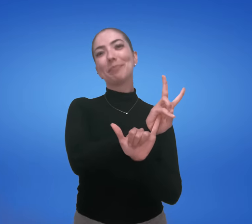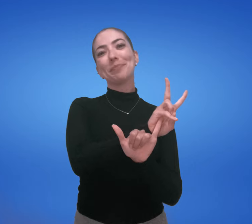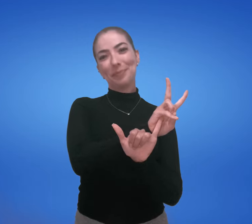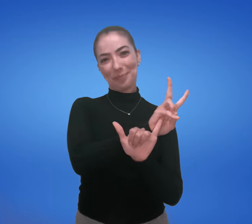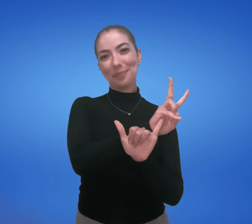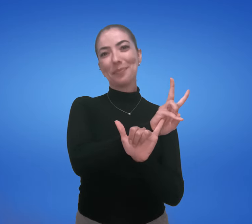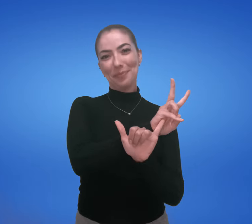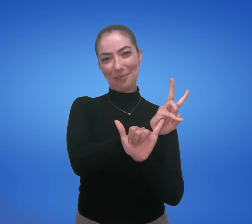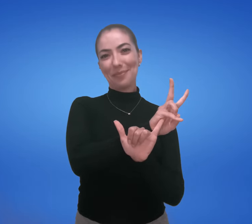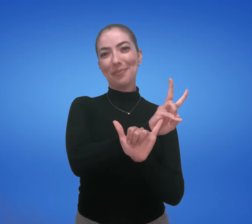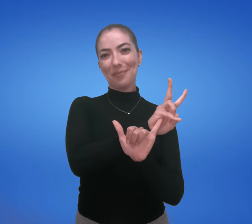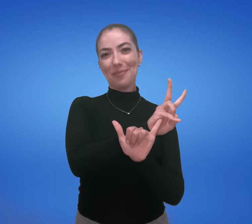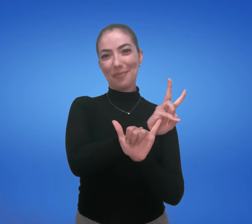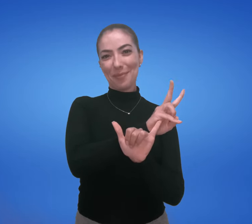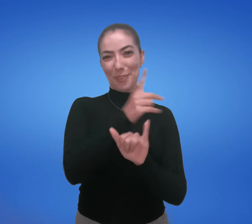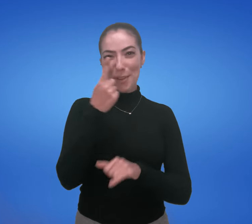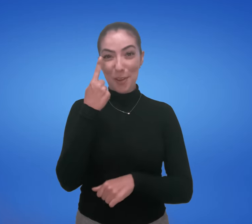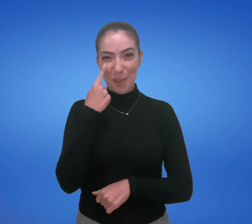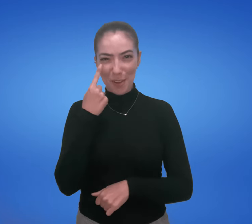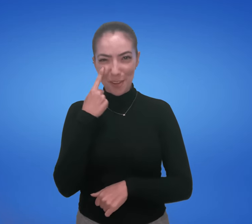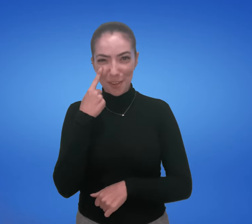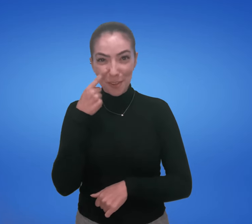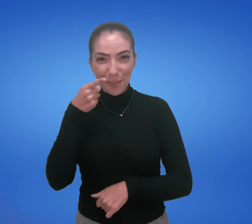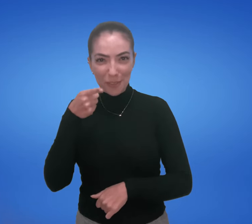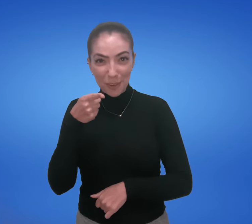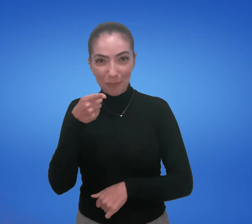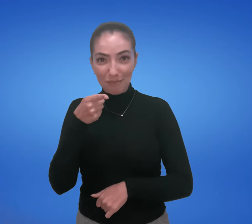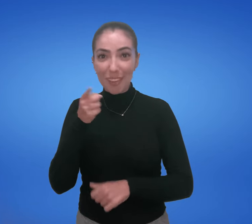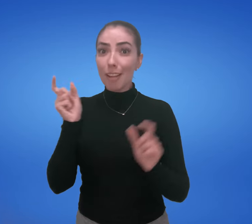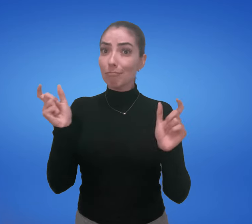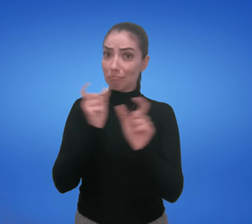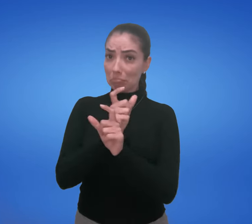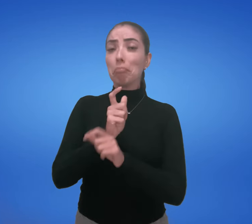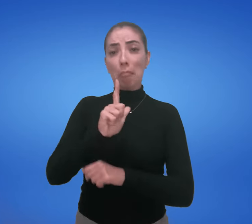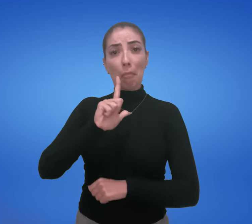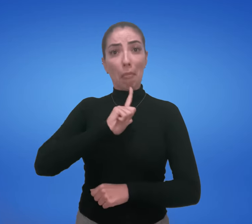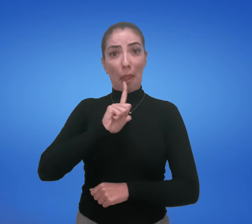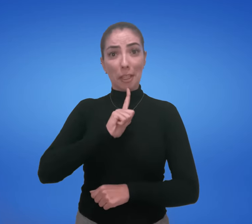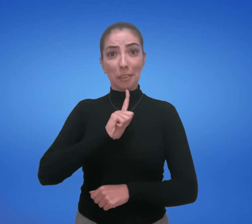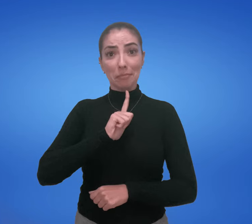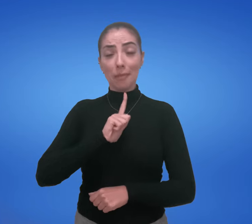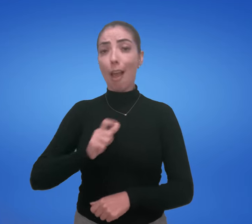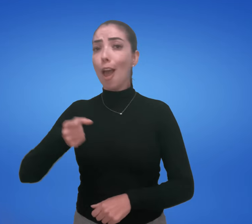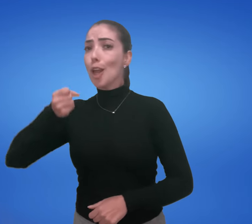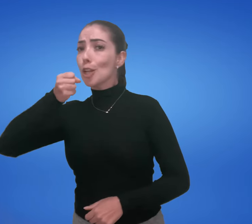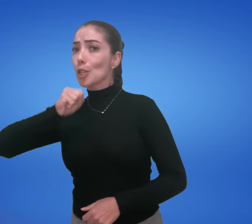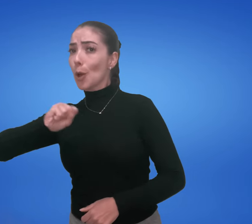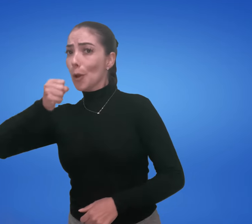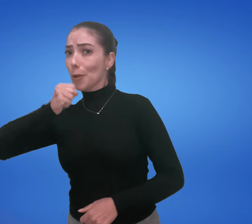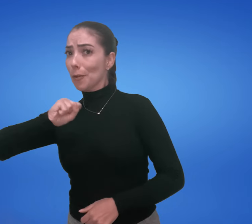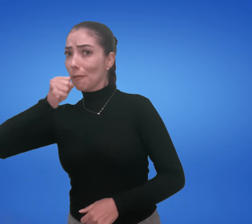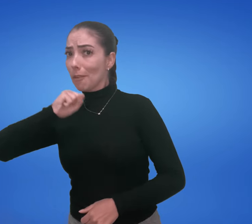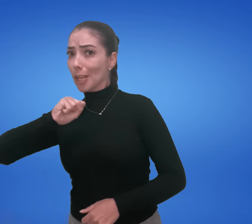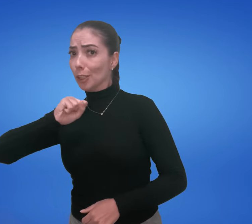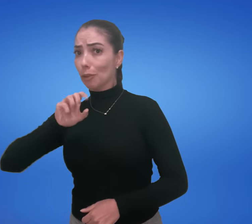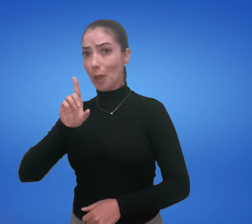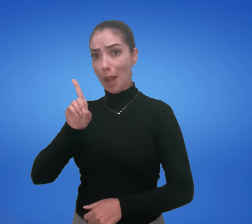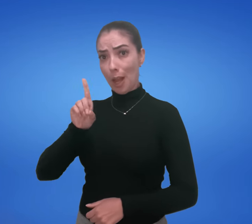Vocês viram? Nós podemos modificar a estrutura também. Sorvete, Duda,